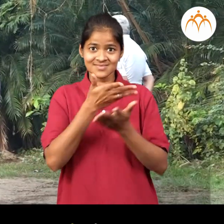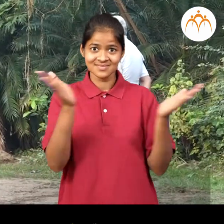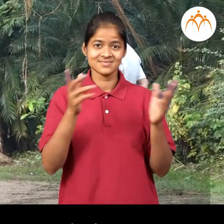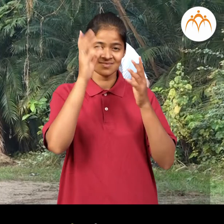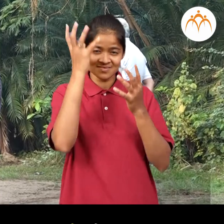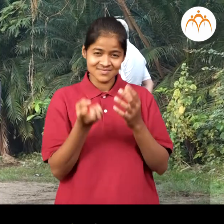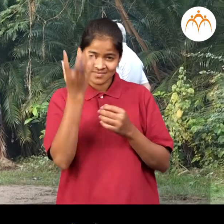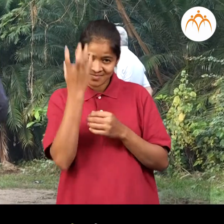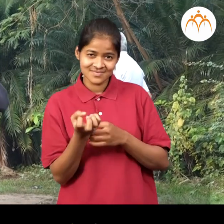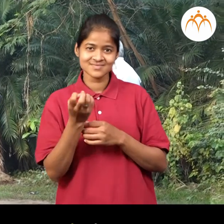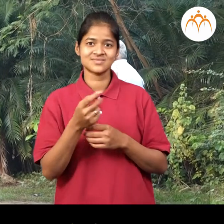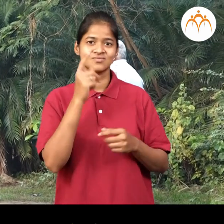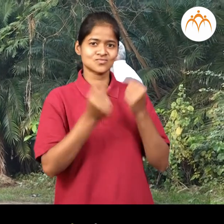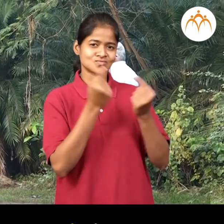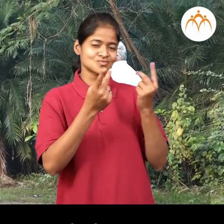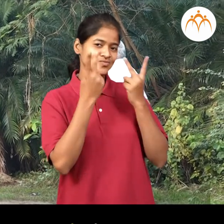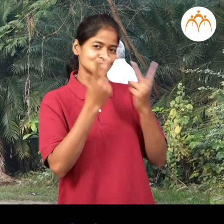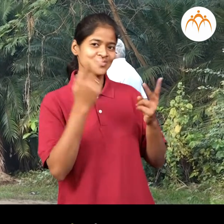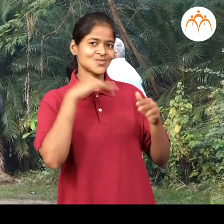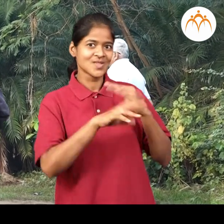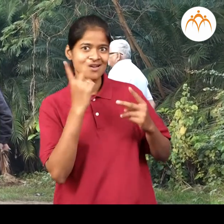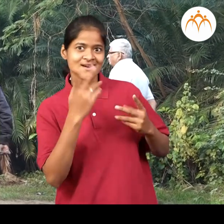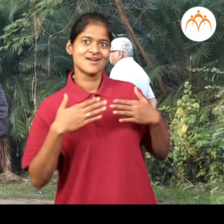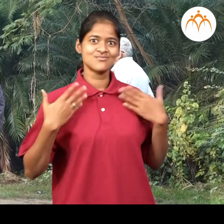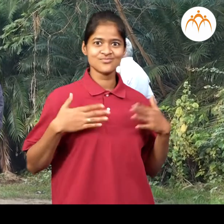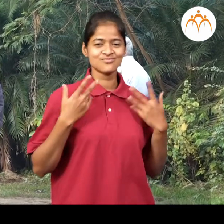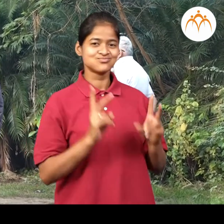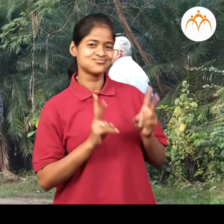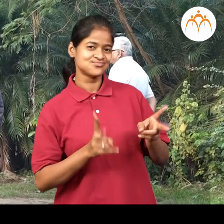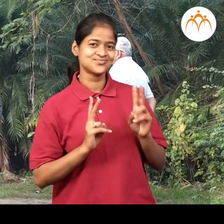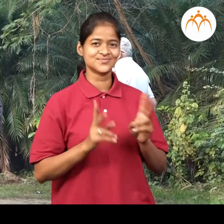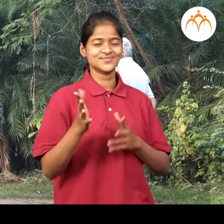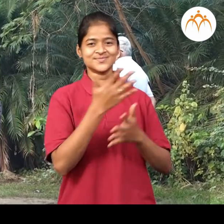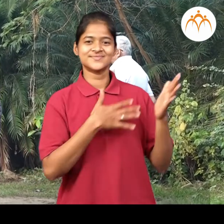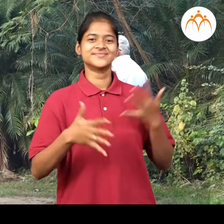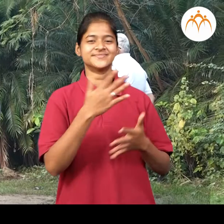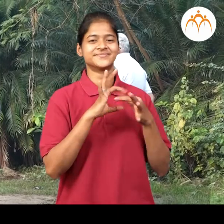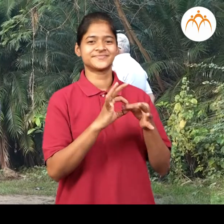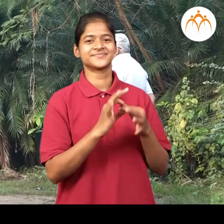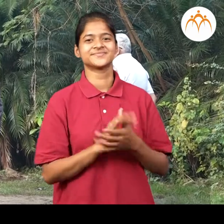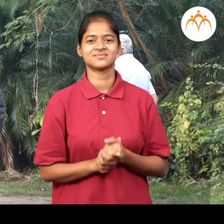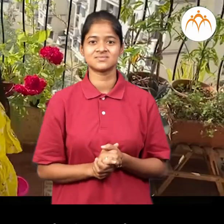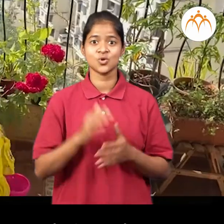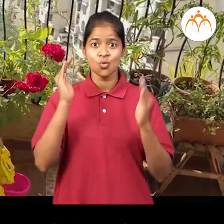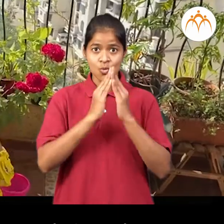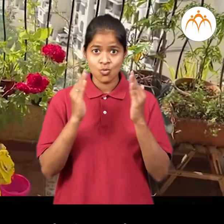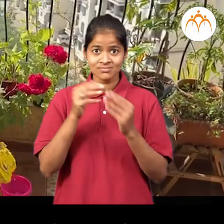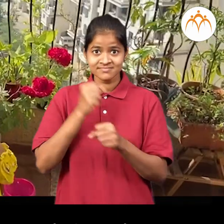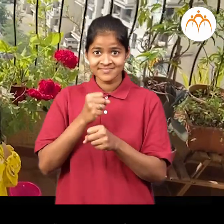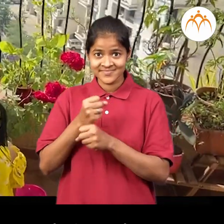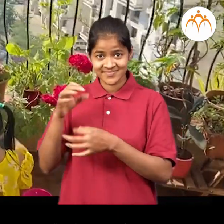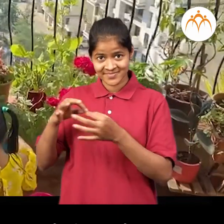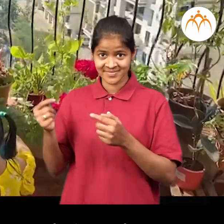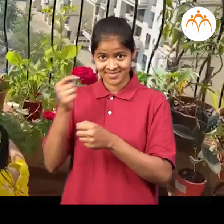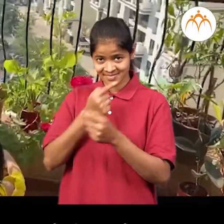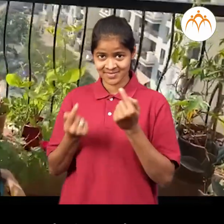लोग रोच संध्यकाडी या बागेत यतात आनंदात मजेत विलगालोतात गर गुती बाग ही